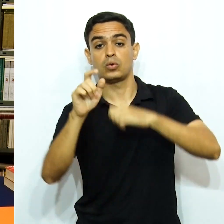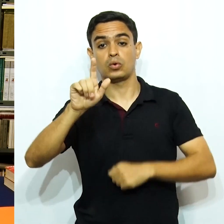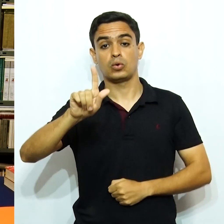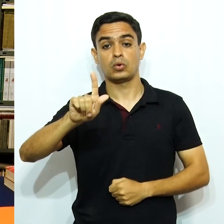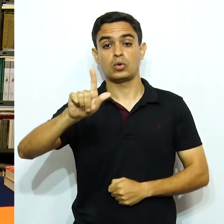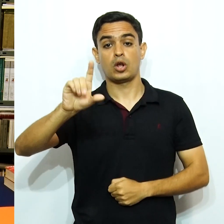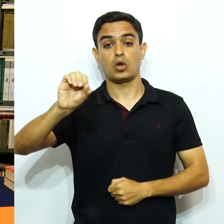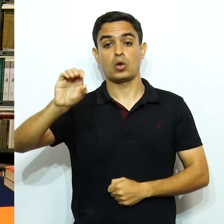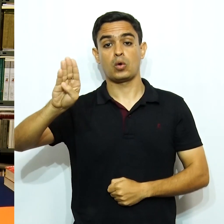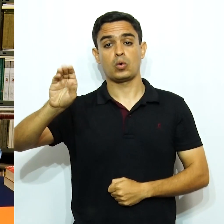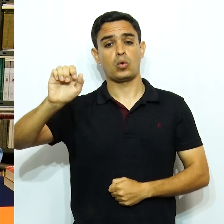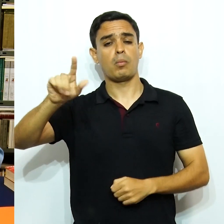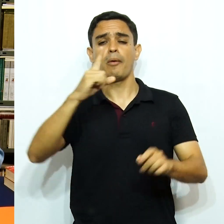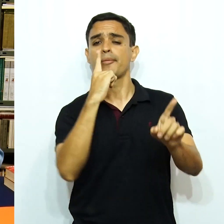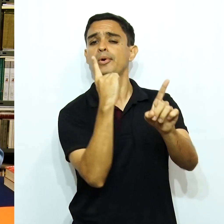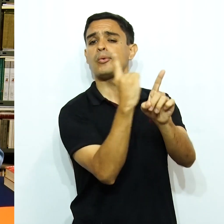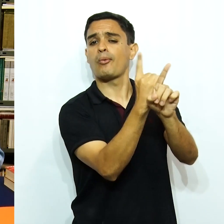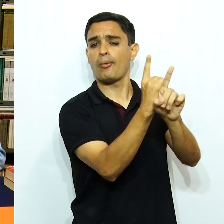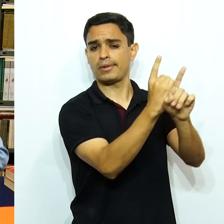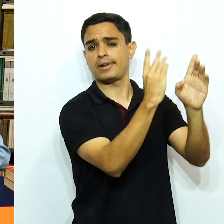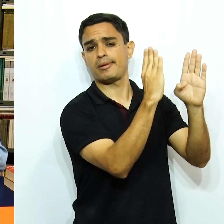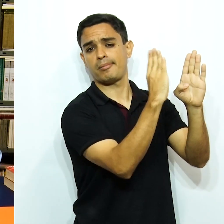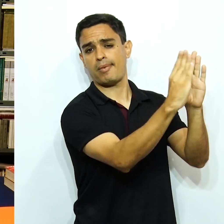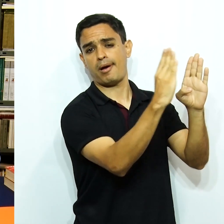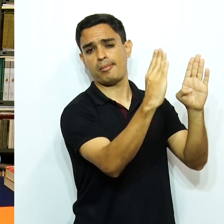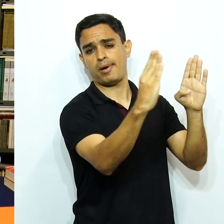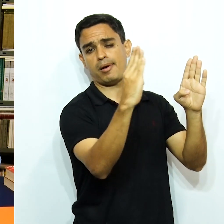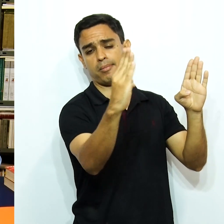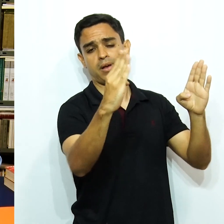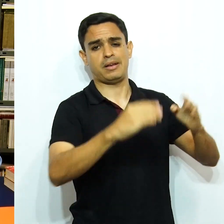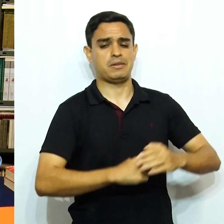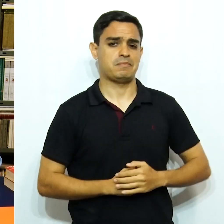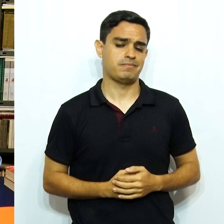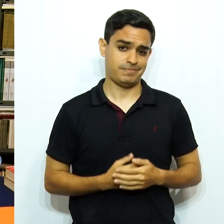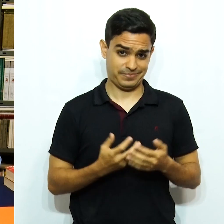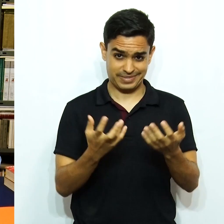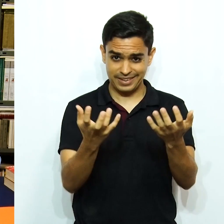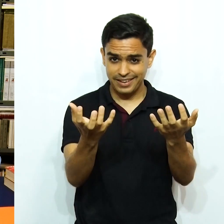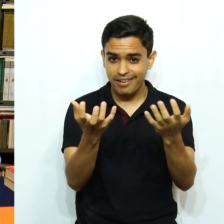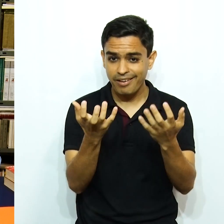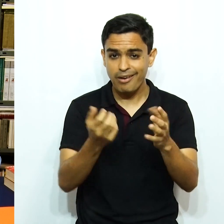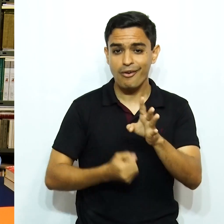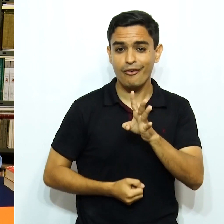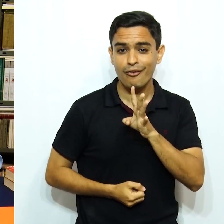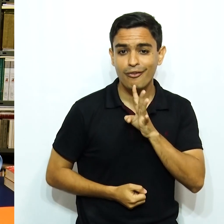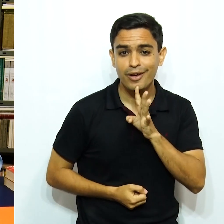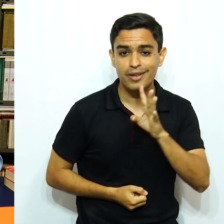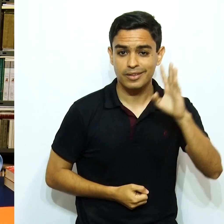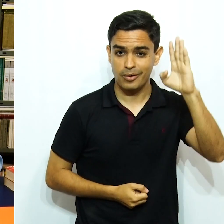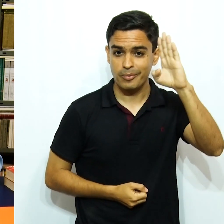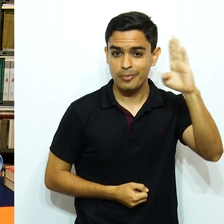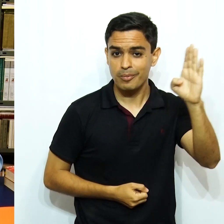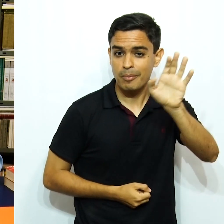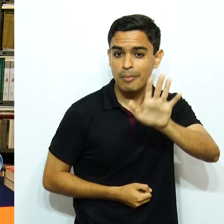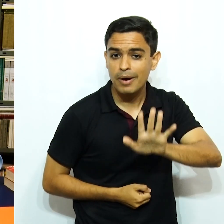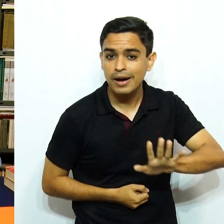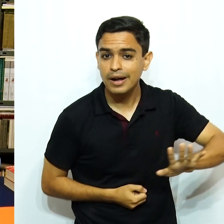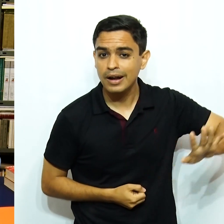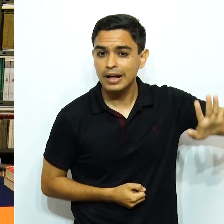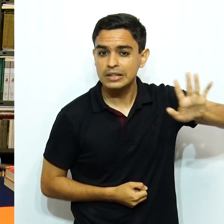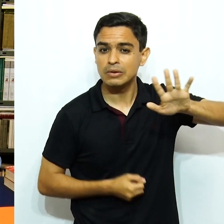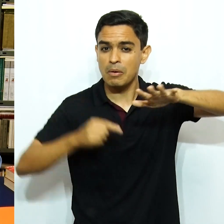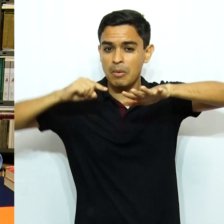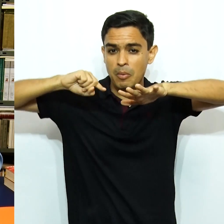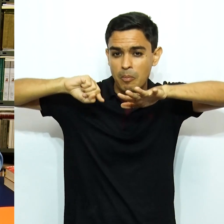na 14ª edição, facilmente encontrada nas livrarias. Não é possível conhecer como fomos, o que é o brasileiro.